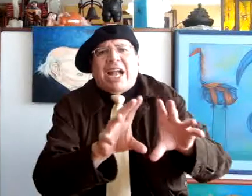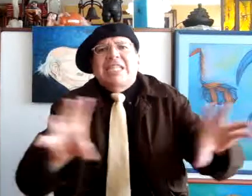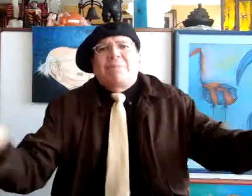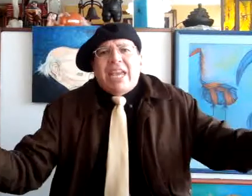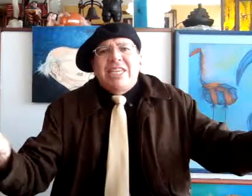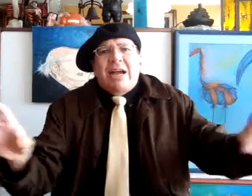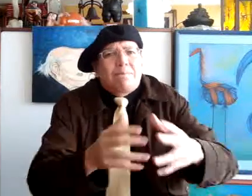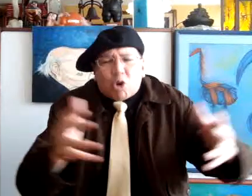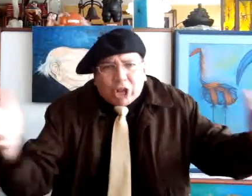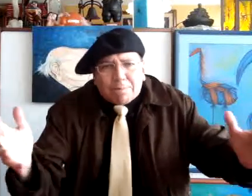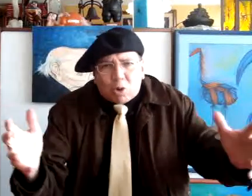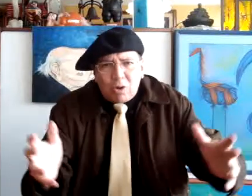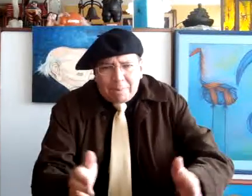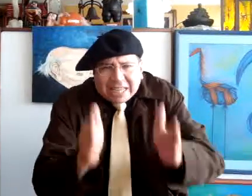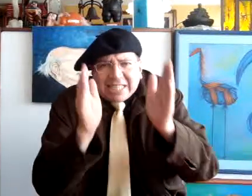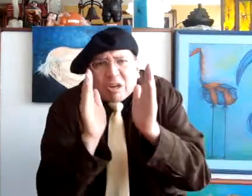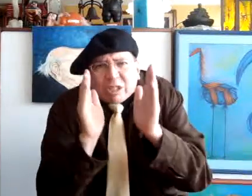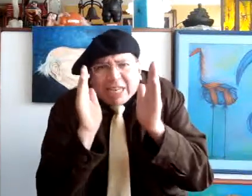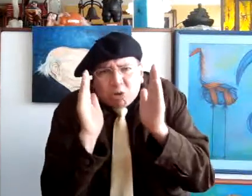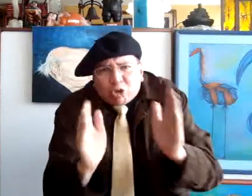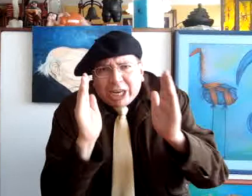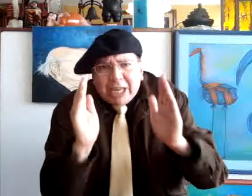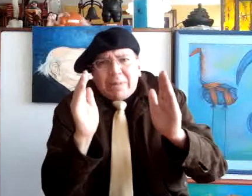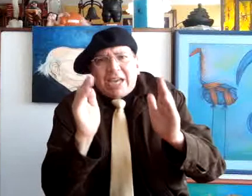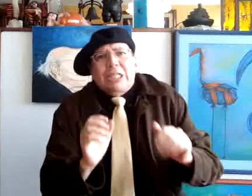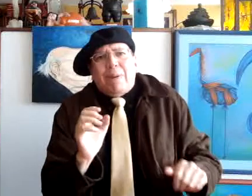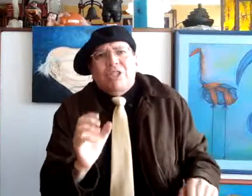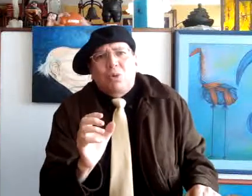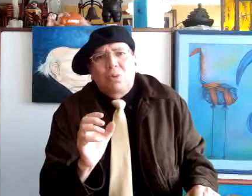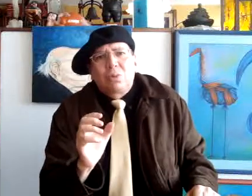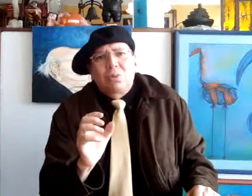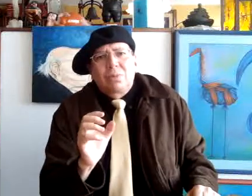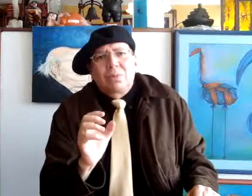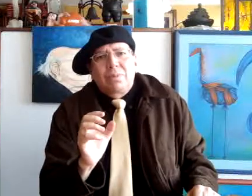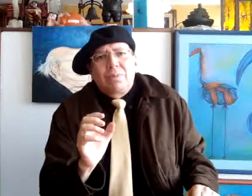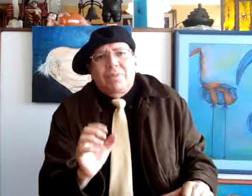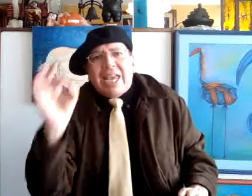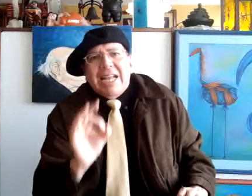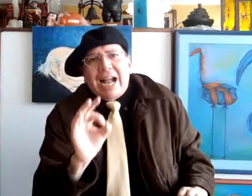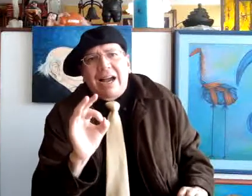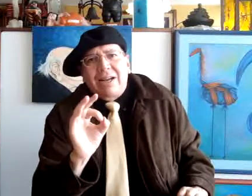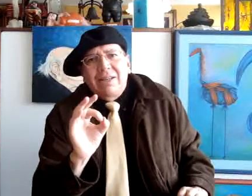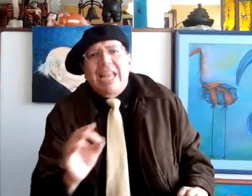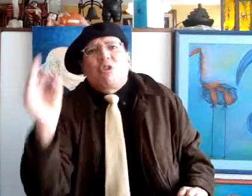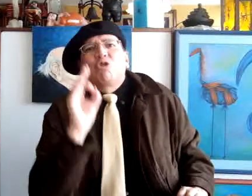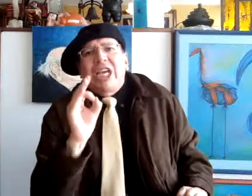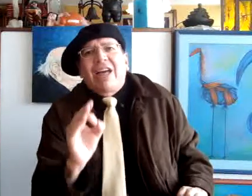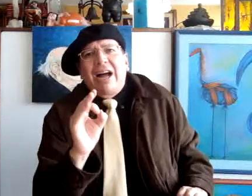casa pequeña, por ejemplo, para circunscribirme a ese espacio, tenga, le conceda,